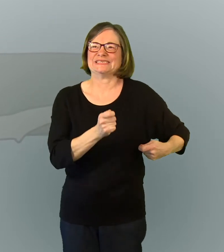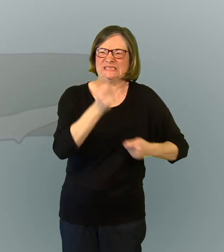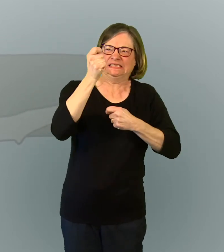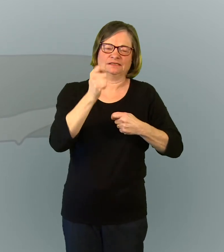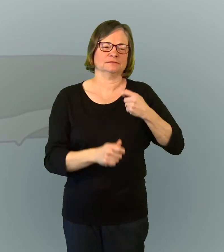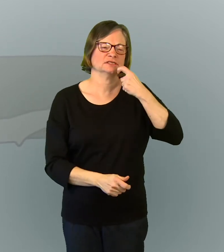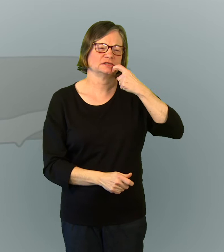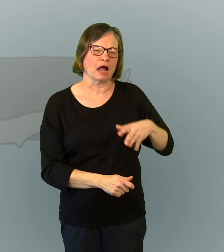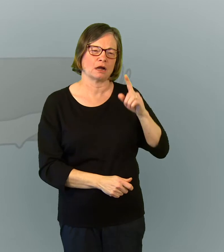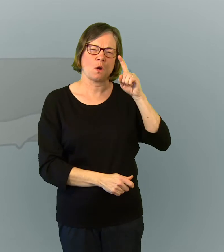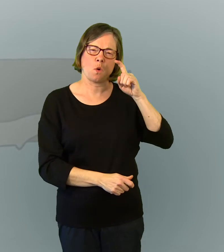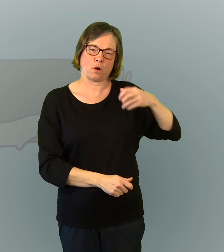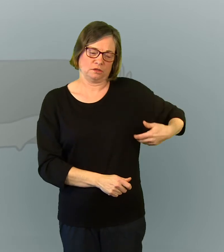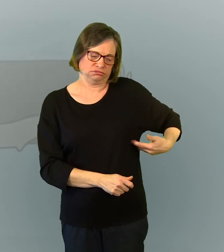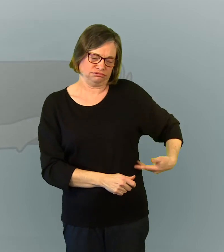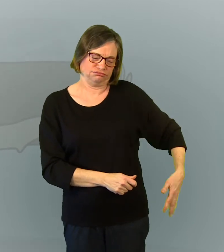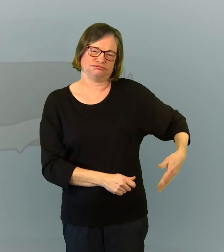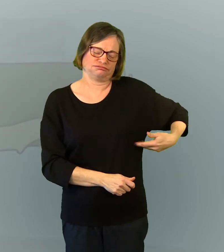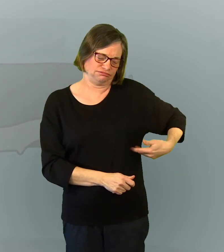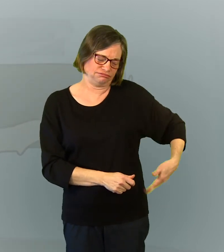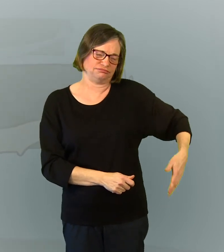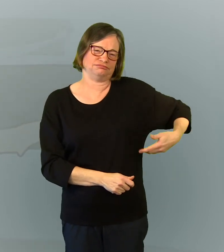Du sang et de l'eau en sortent aussitôt.